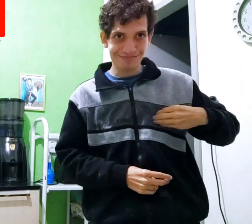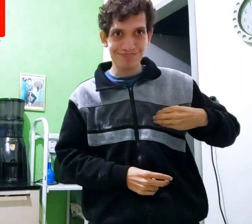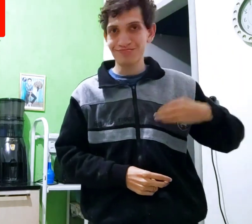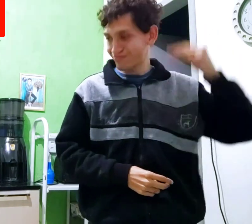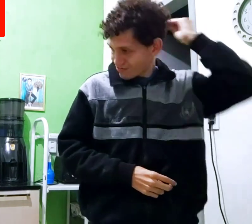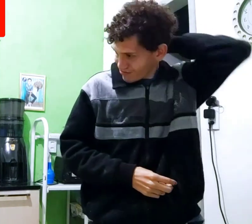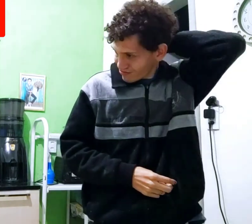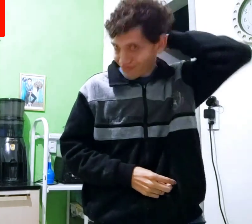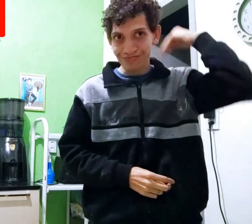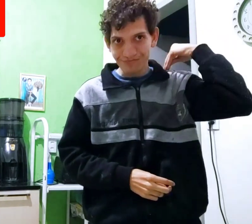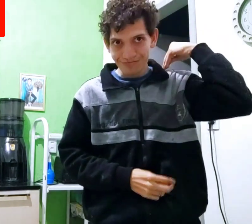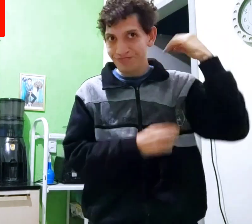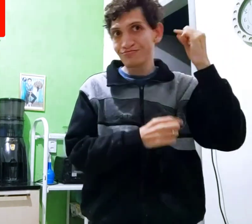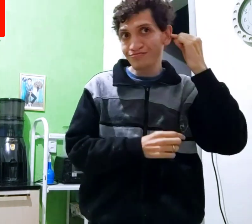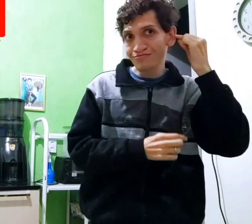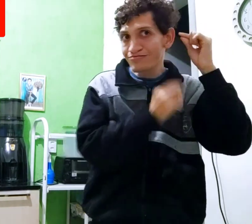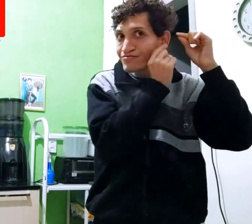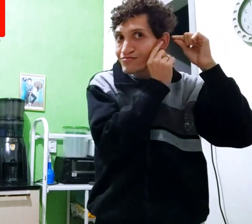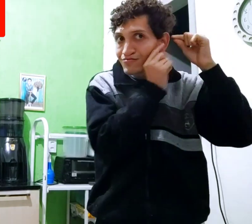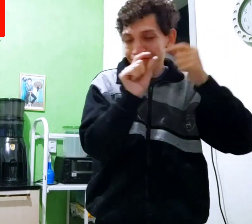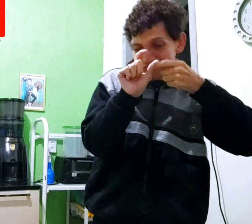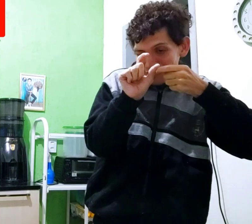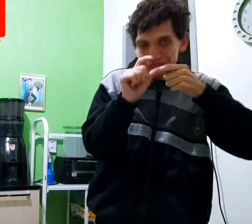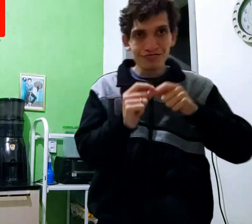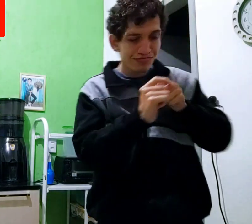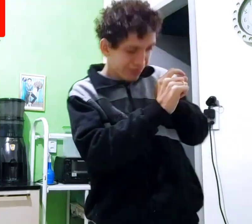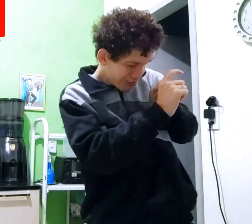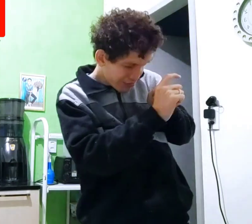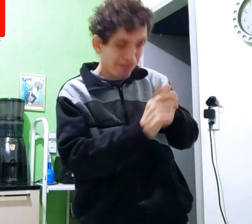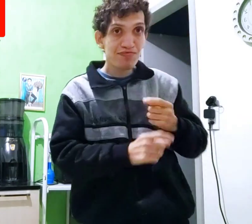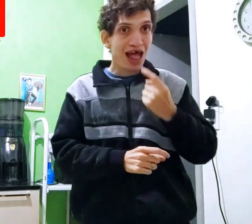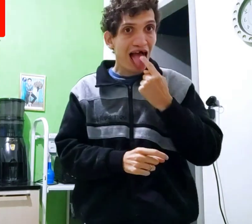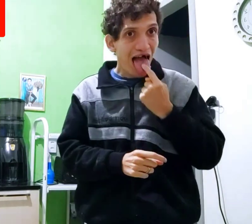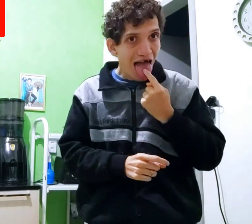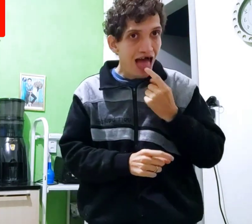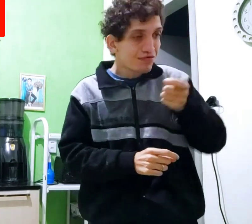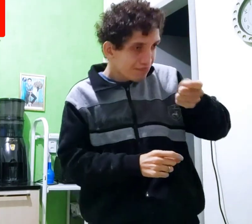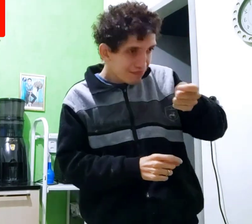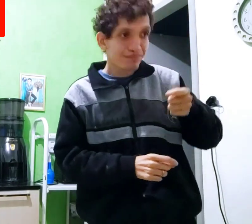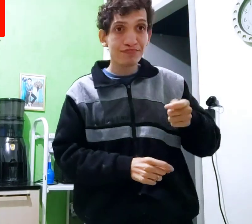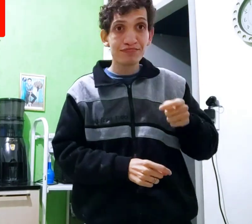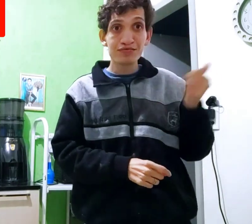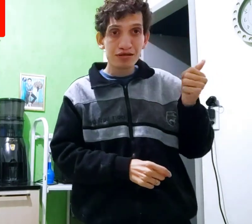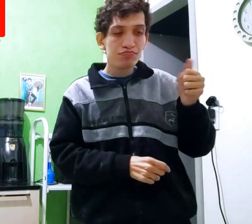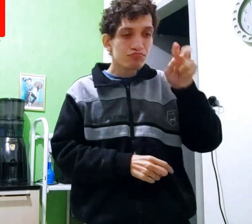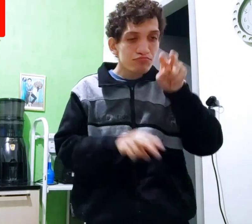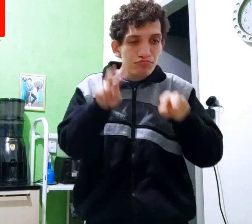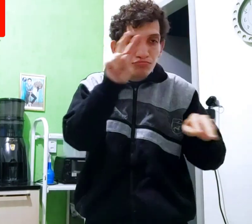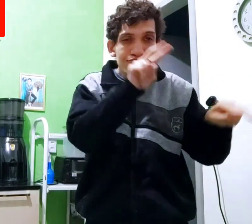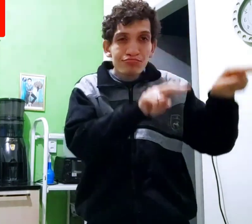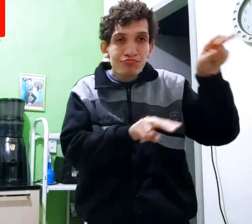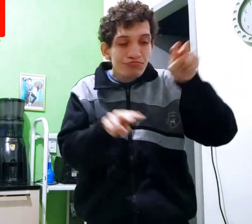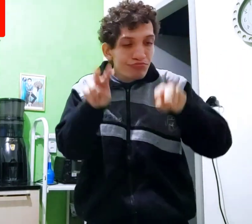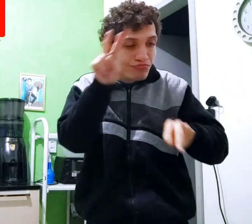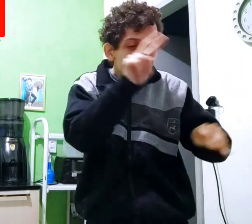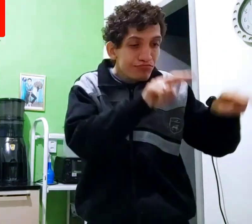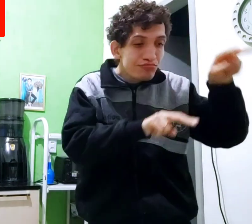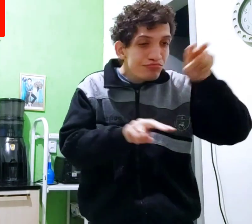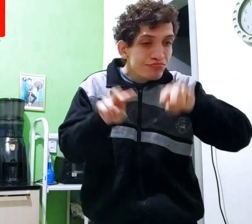aí, olhou olhou o ouvido, olhou o pulmão olhou a língua aí, ó tá